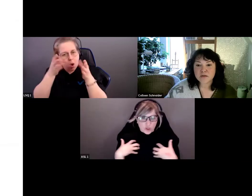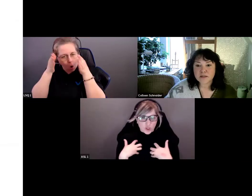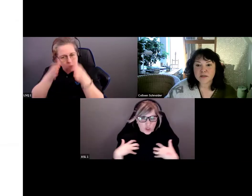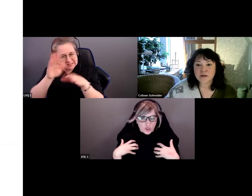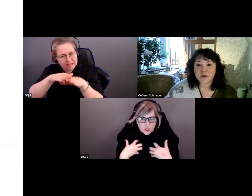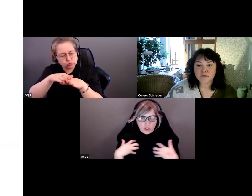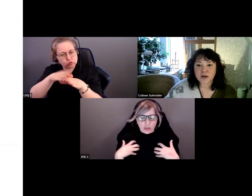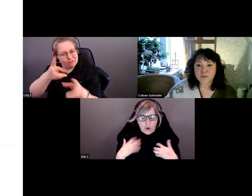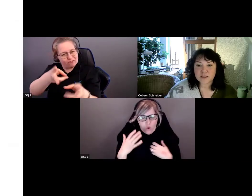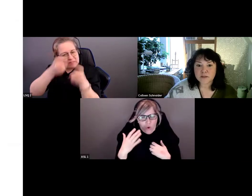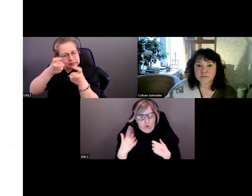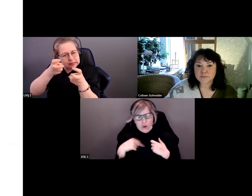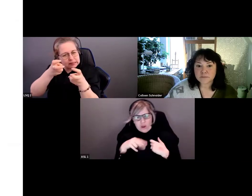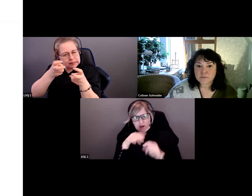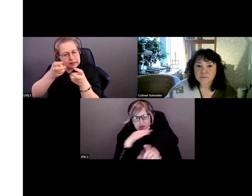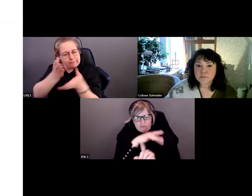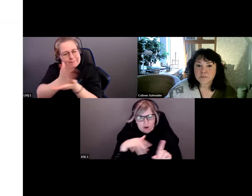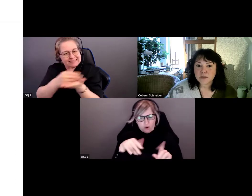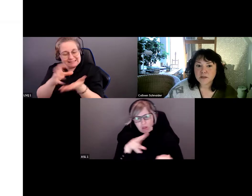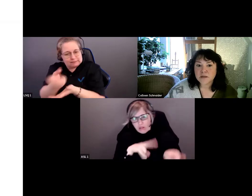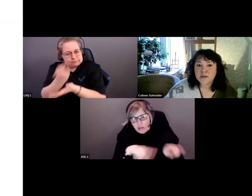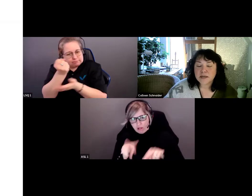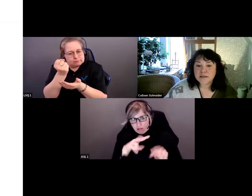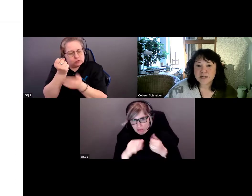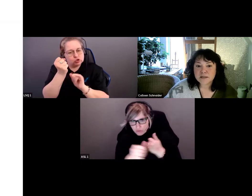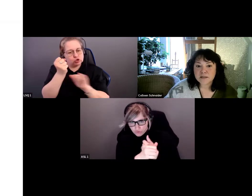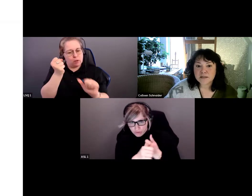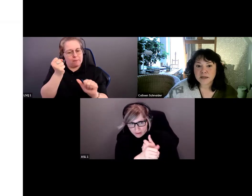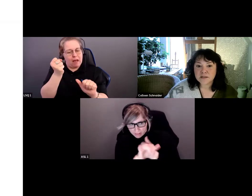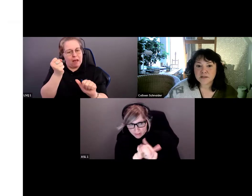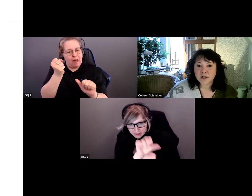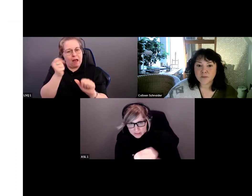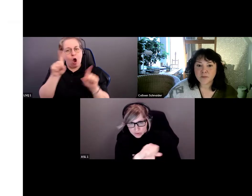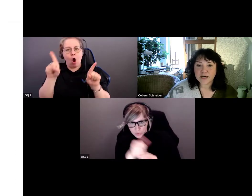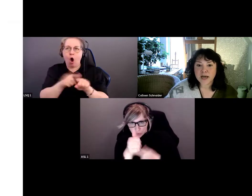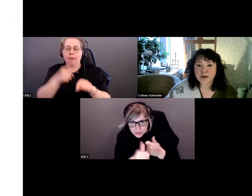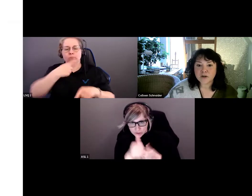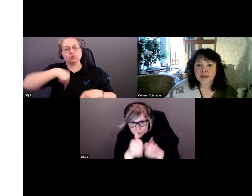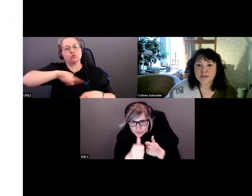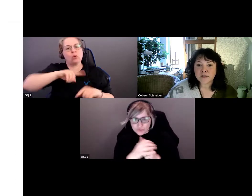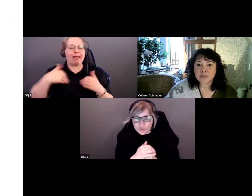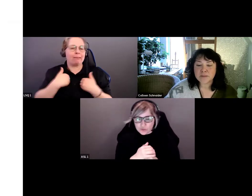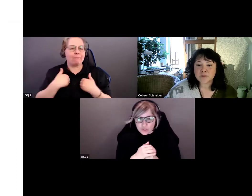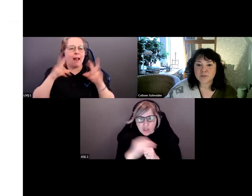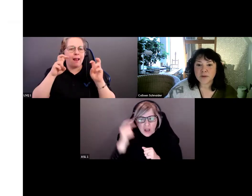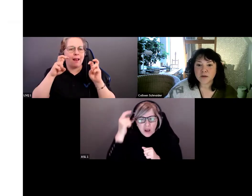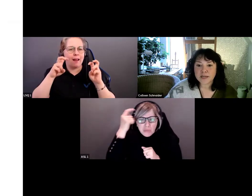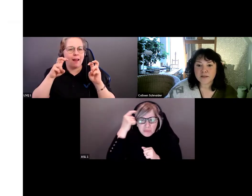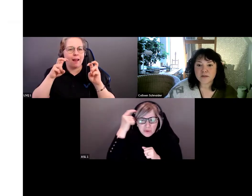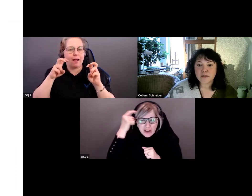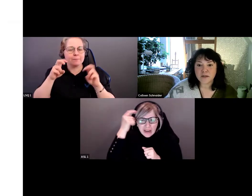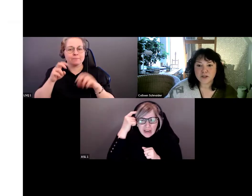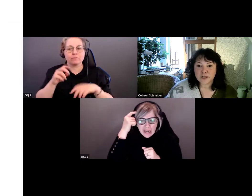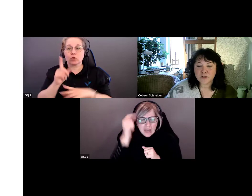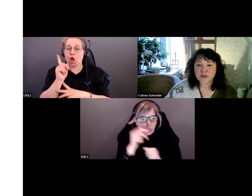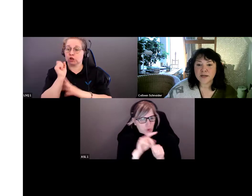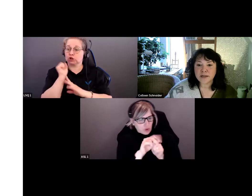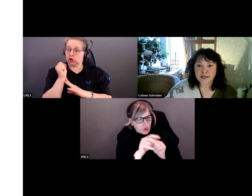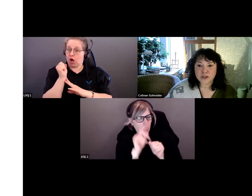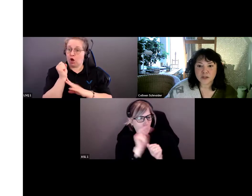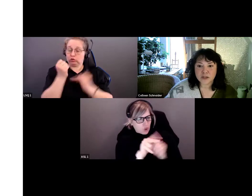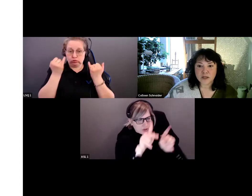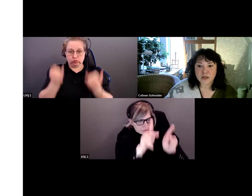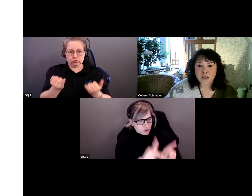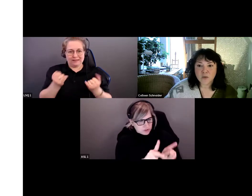avons cette tendance à toujours envisager le risque. En moins d'une seconde, nous